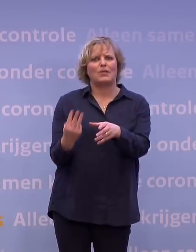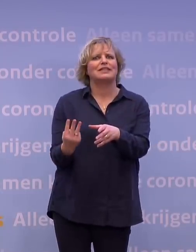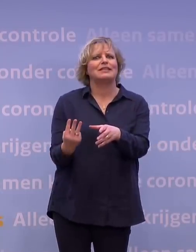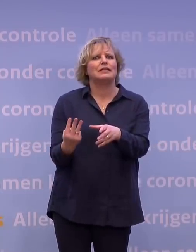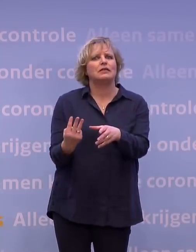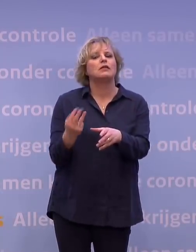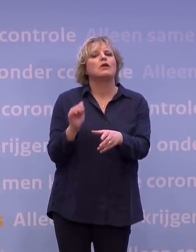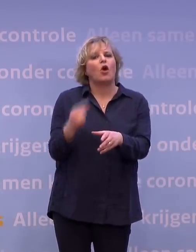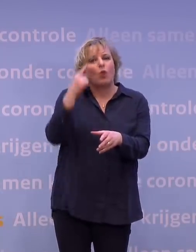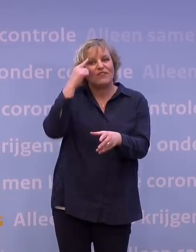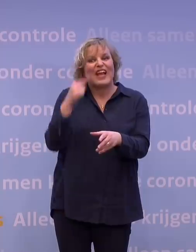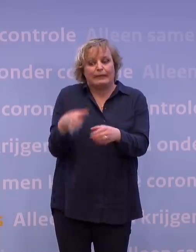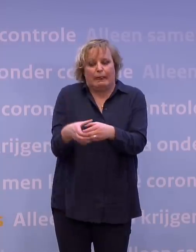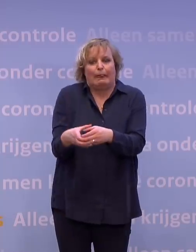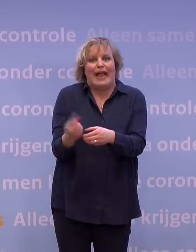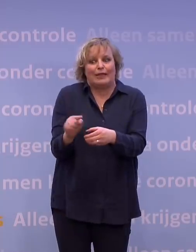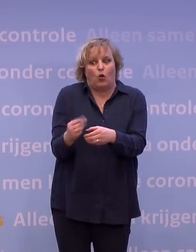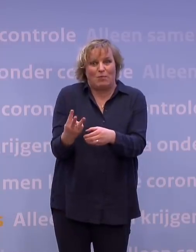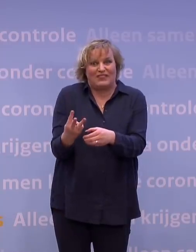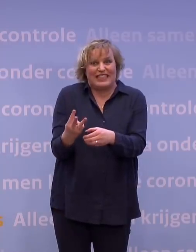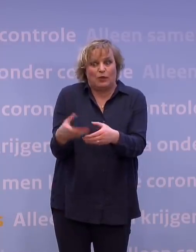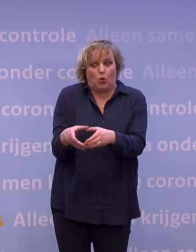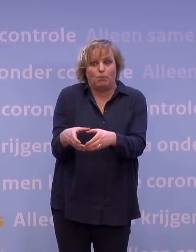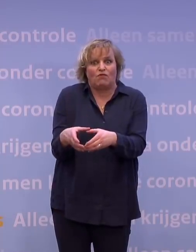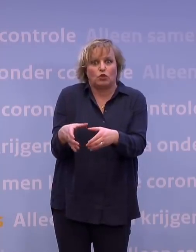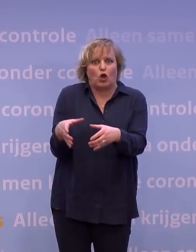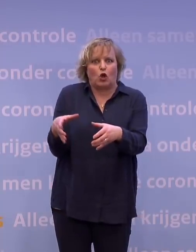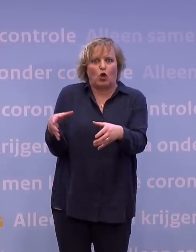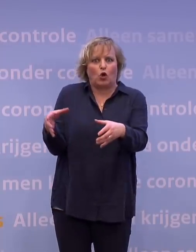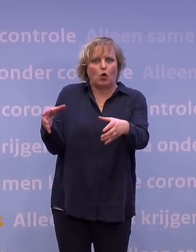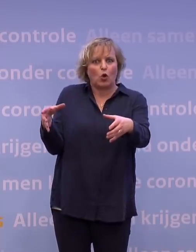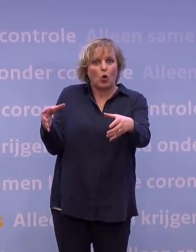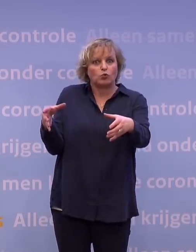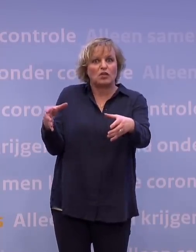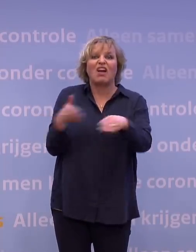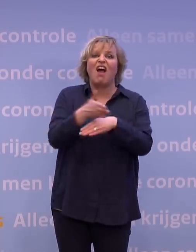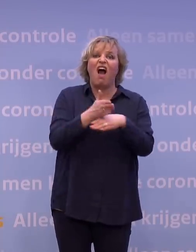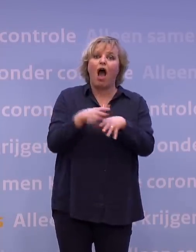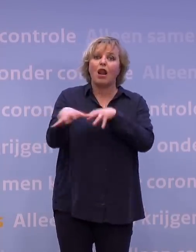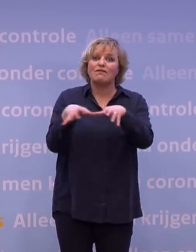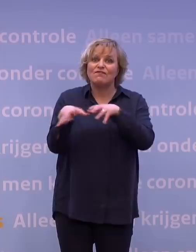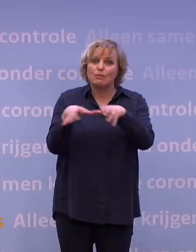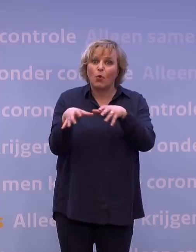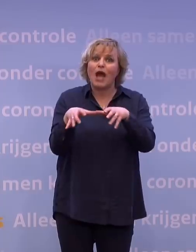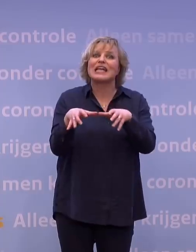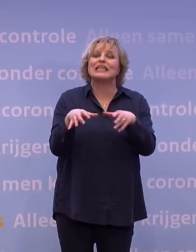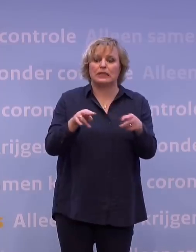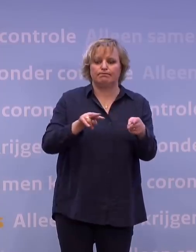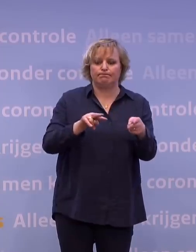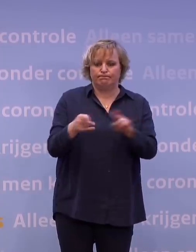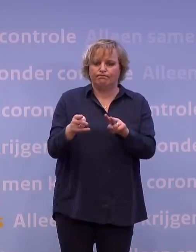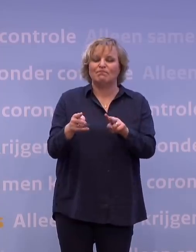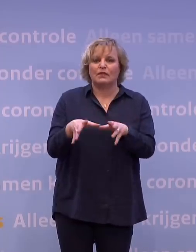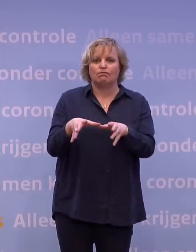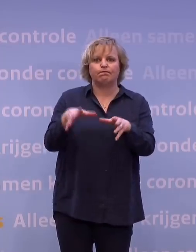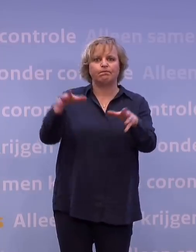automatisch dat die kleinere groep steeds groter gaat worden. Het merendeel gaat worden eigenlijk al vanaf half februari van het totale aantal besmettingen. En omdat